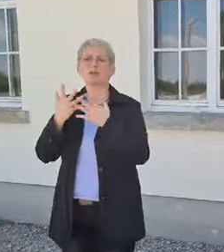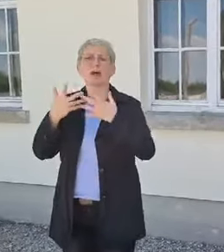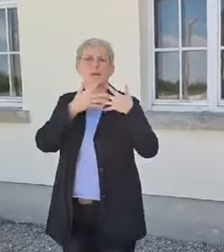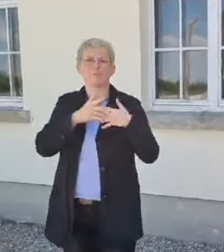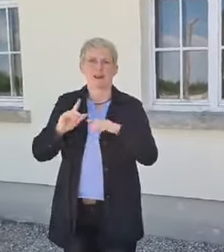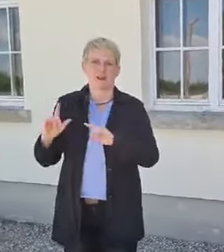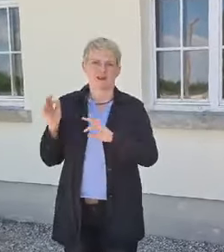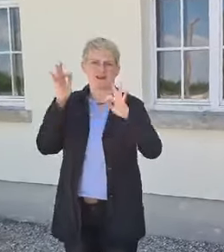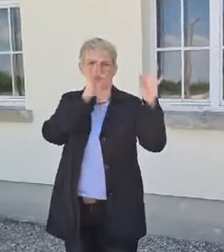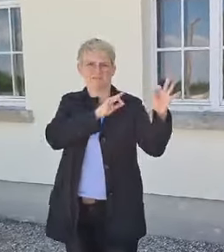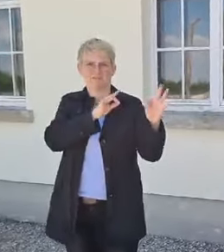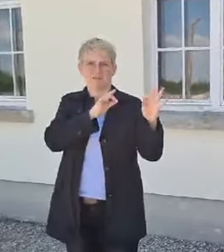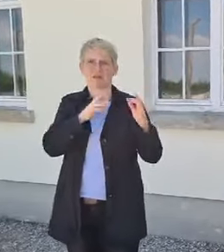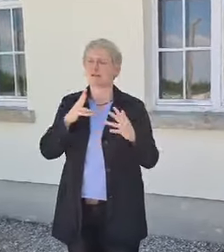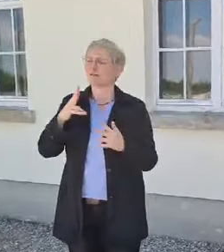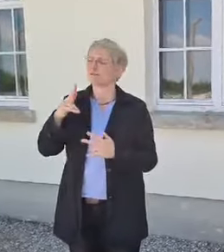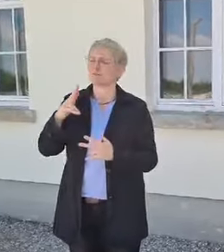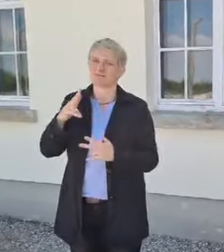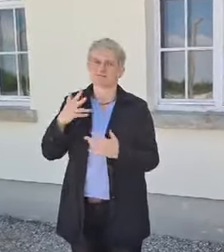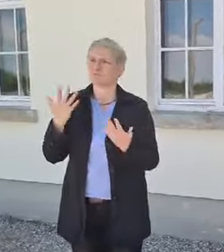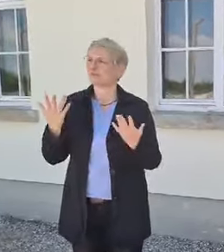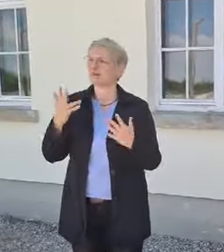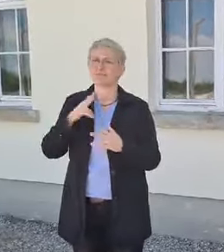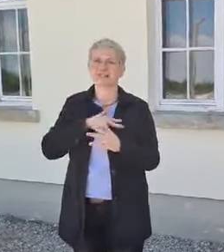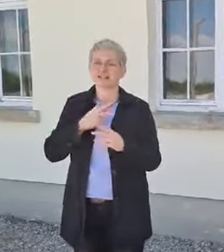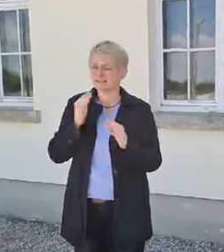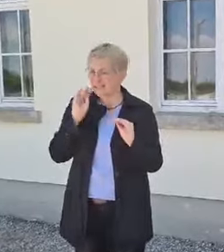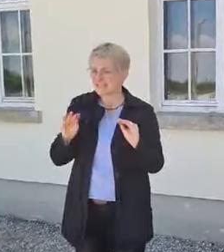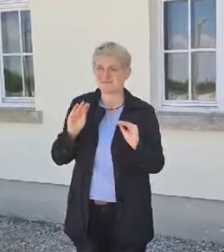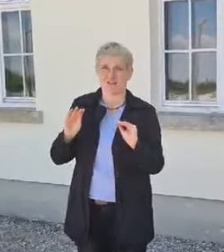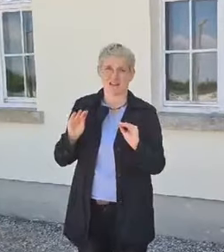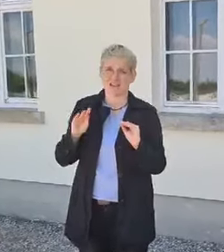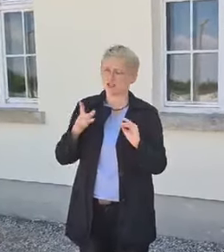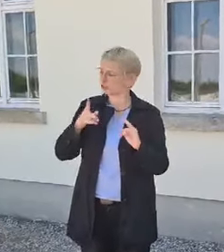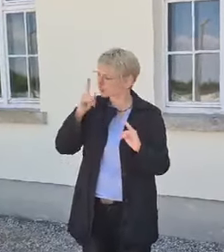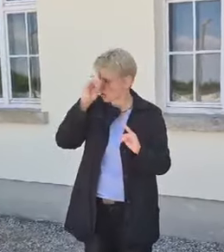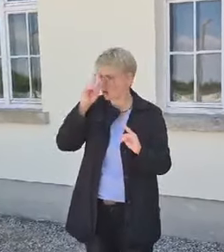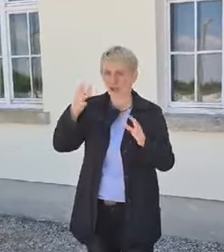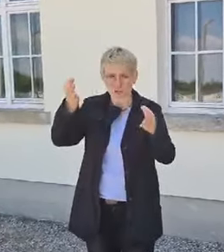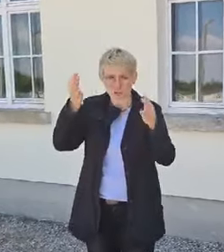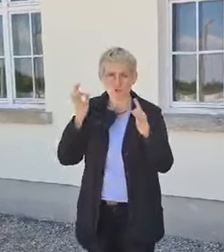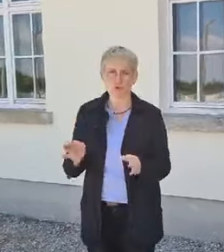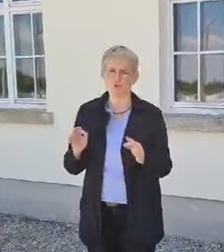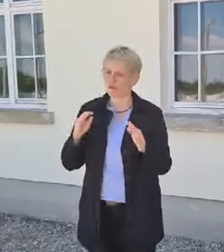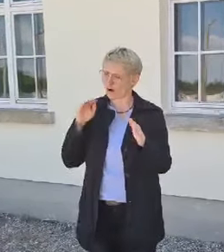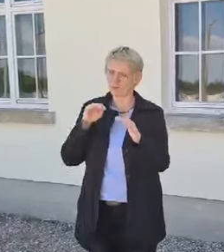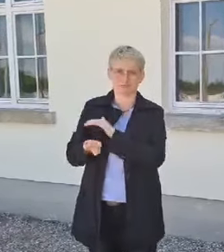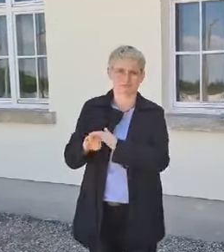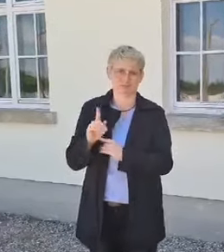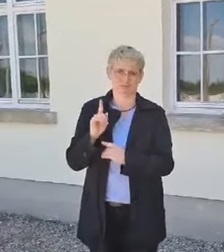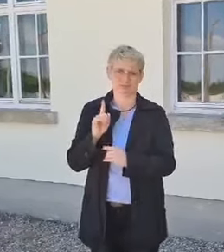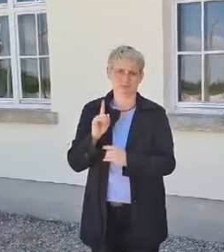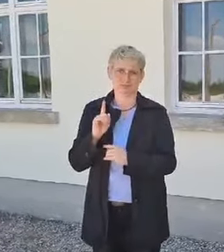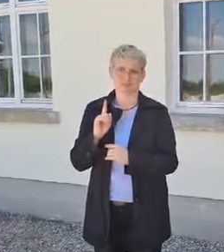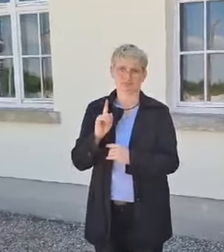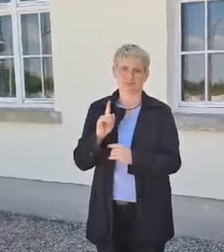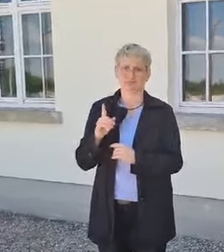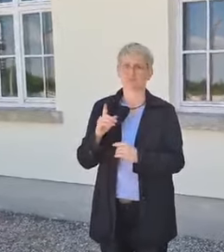mit dem wirklich dringenden Hinweis, Deutschland bitte sofort zu verlassen. David Ludwig Bloch